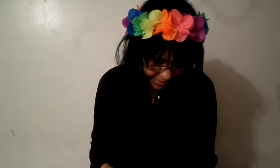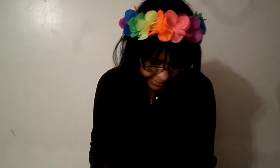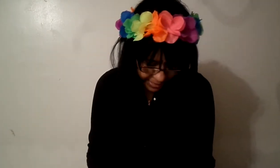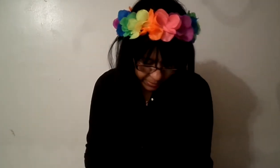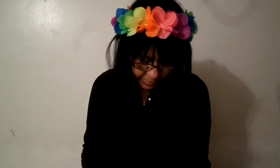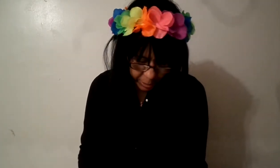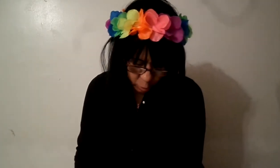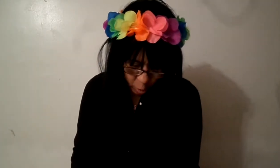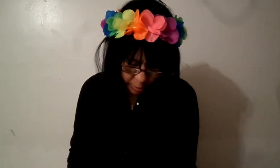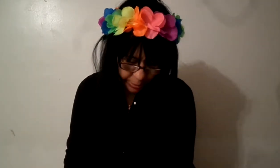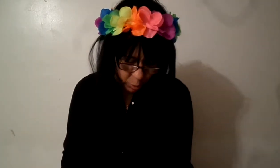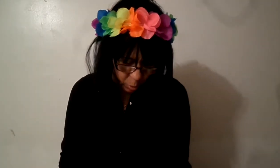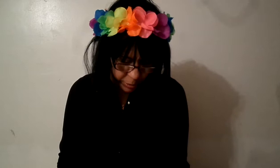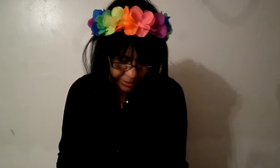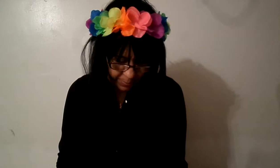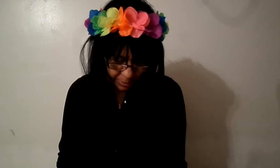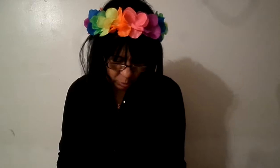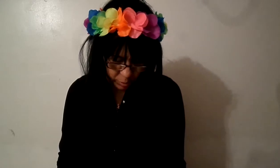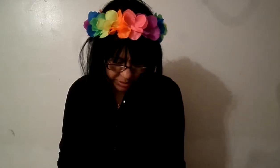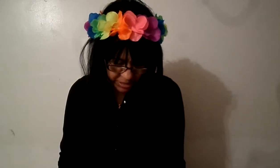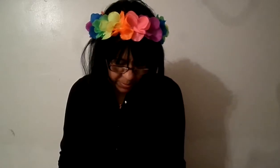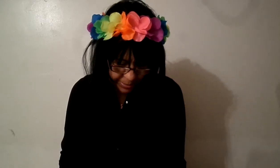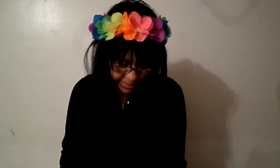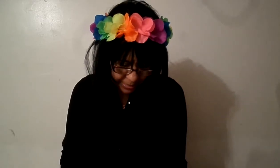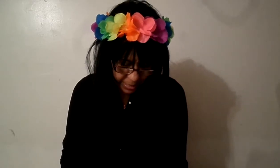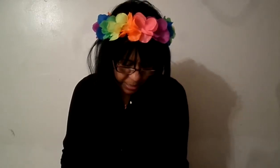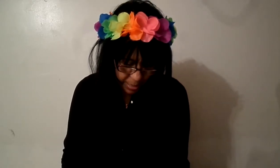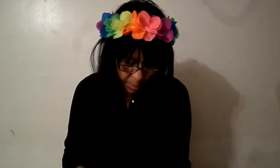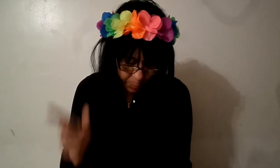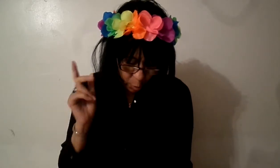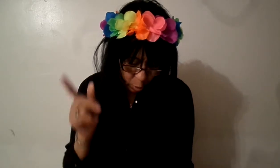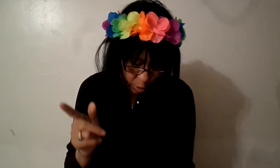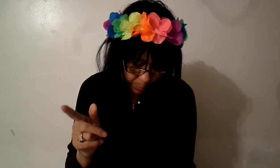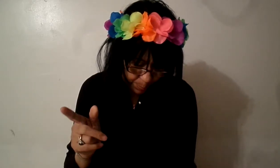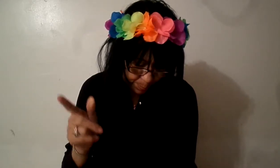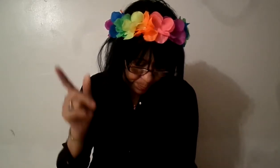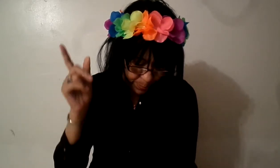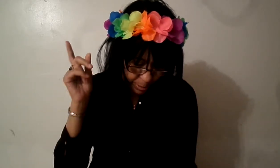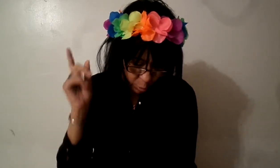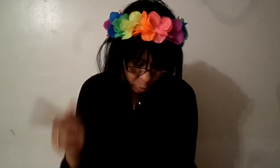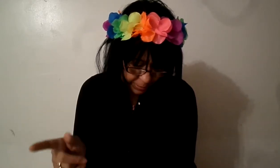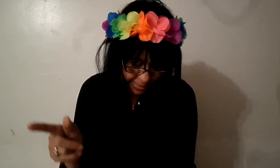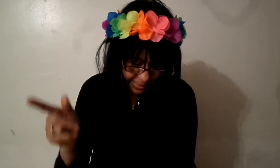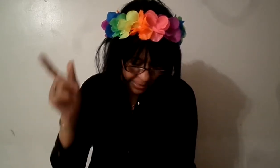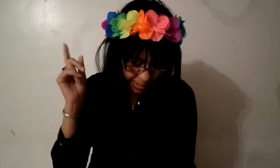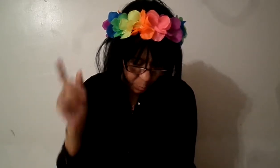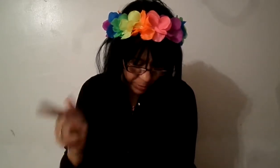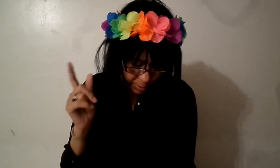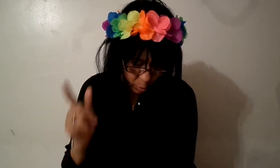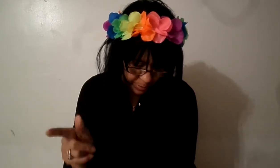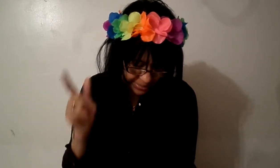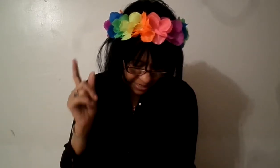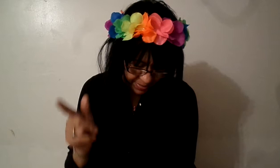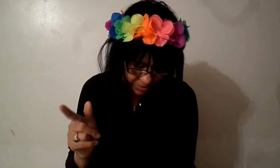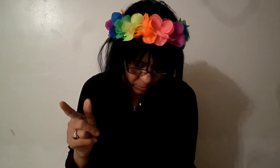evangelista, título en Nuevo Testamento, recibe quien pregona las buenas nuevas de salvación